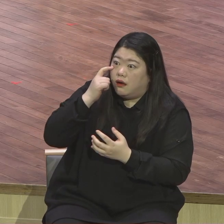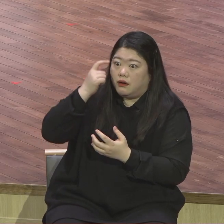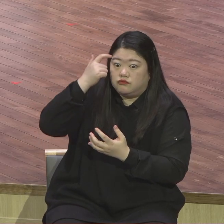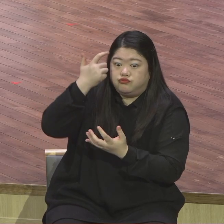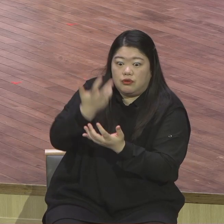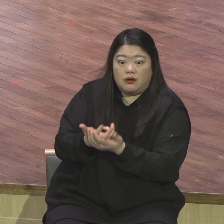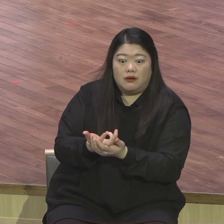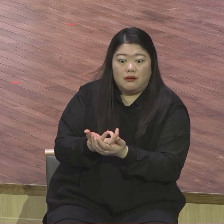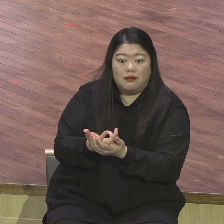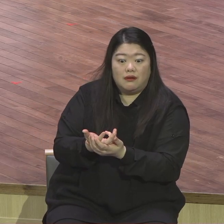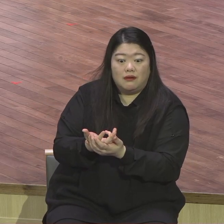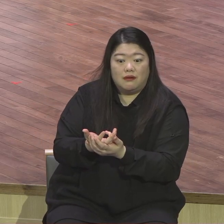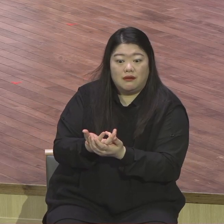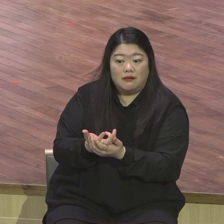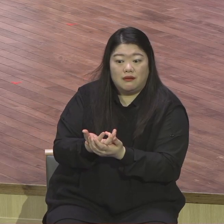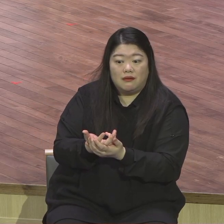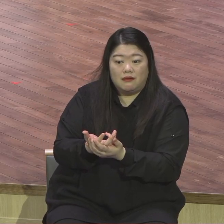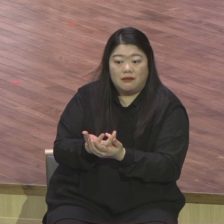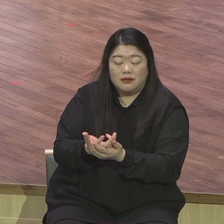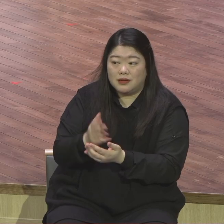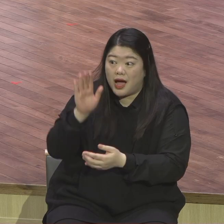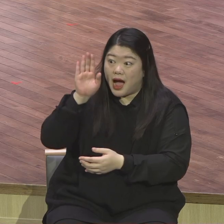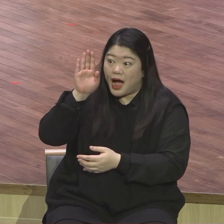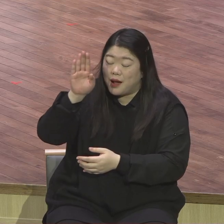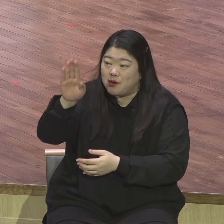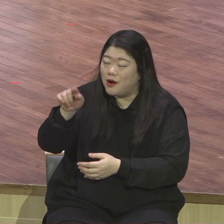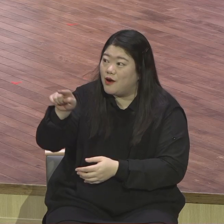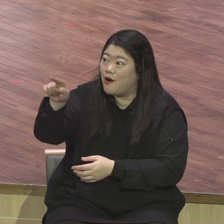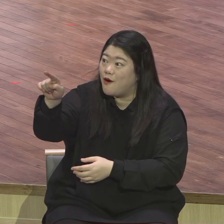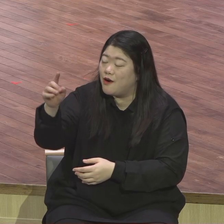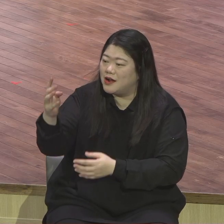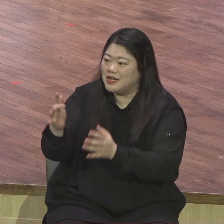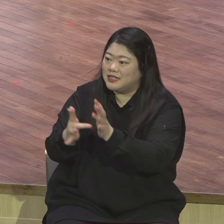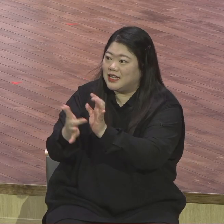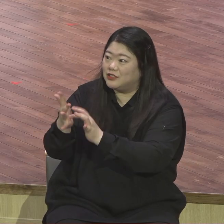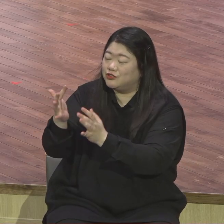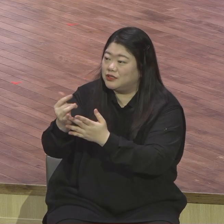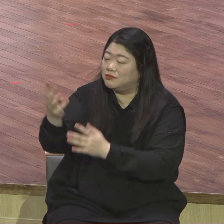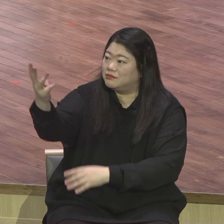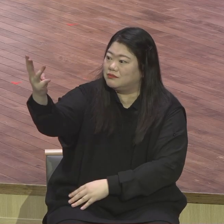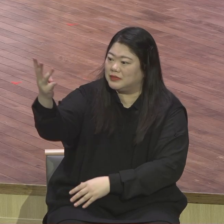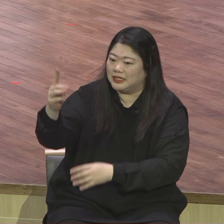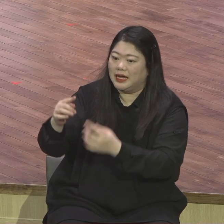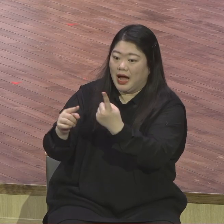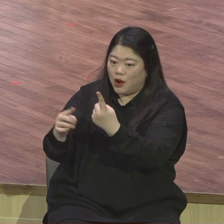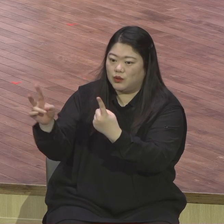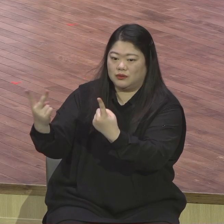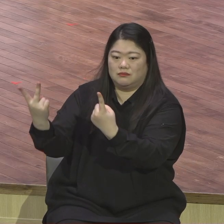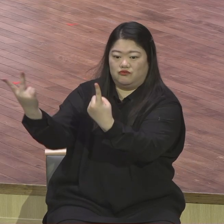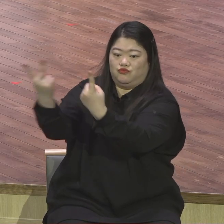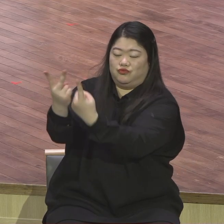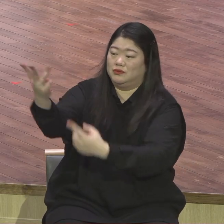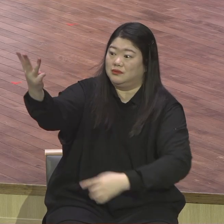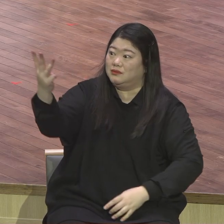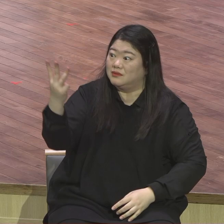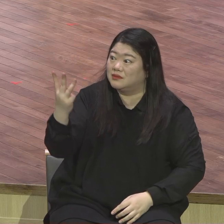그야말로 앞으로 예수님 성천하고 나면 사회관리 사회의 길이 고통 그 자체이기 때문에